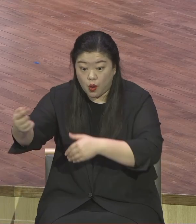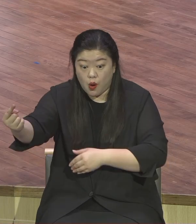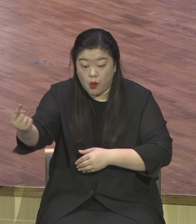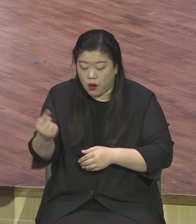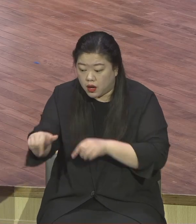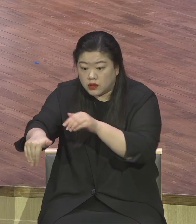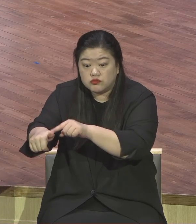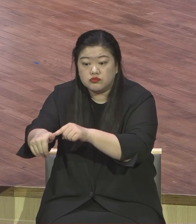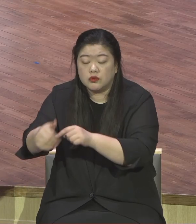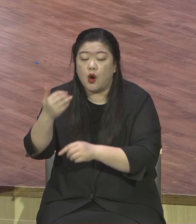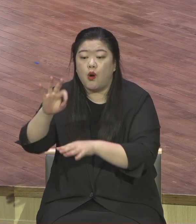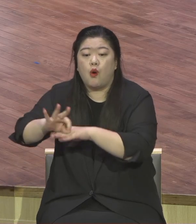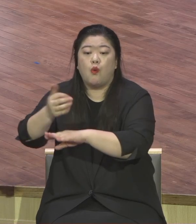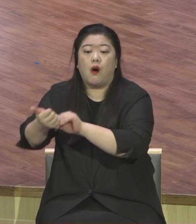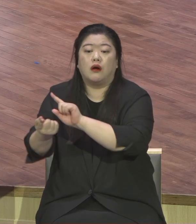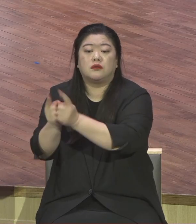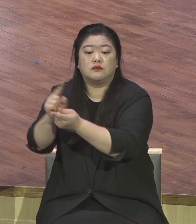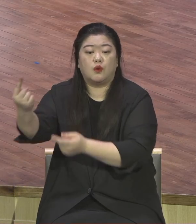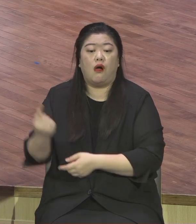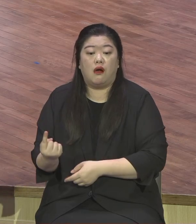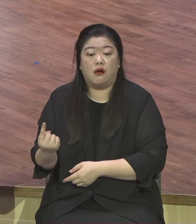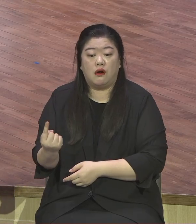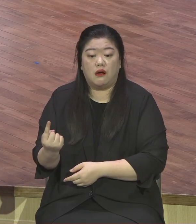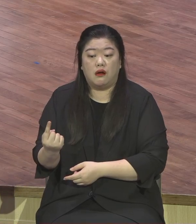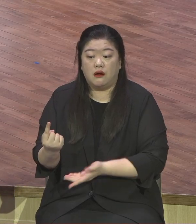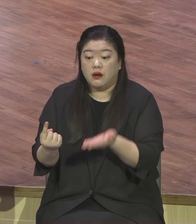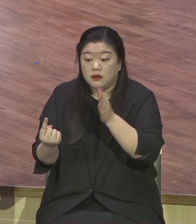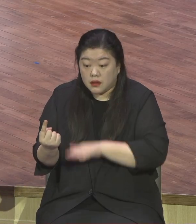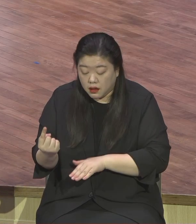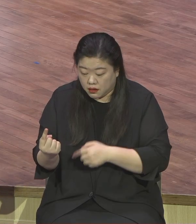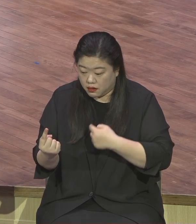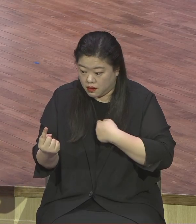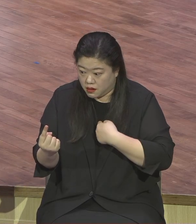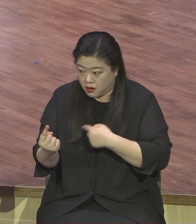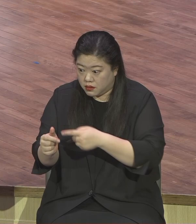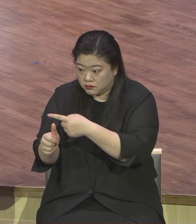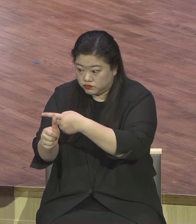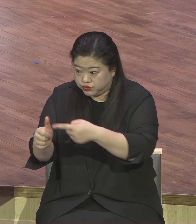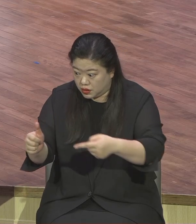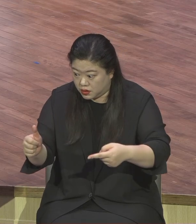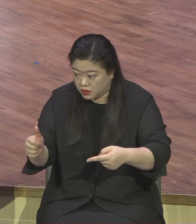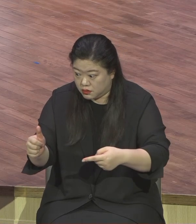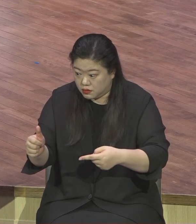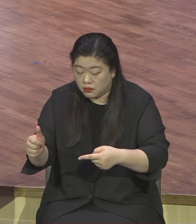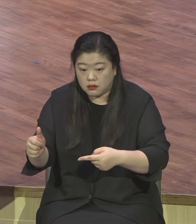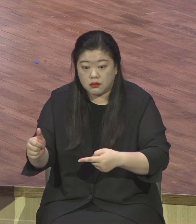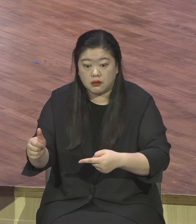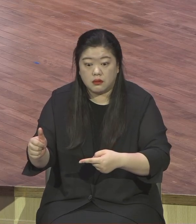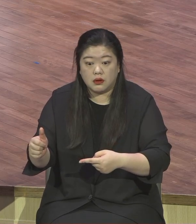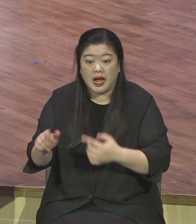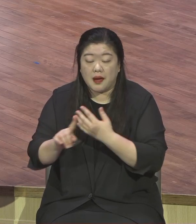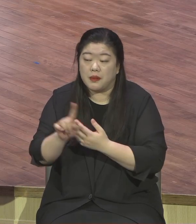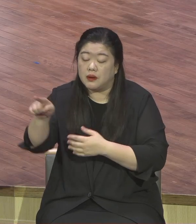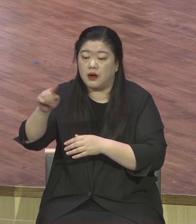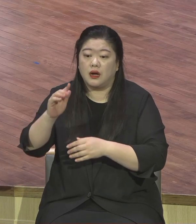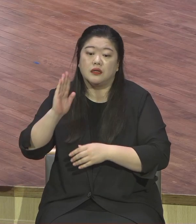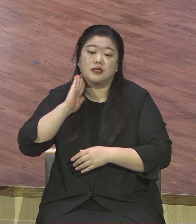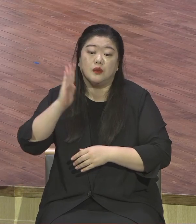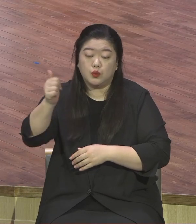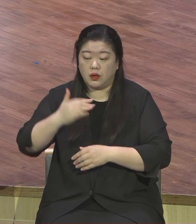초청을 거절하는 사람은 세상에 아무도 없죠 임금이 초청했는데 그런데 오늘 이